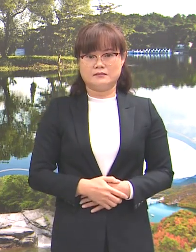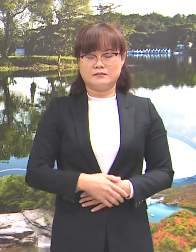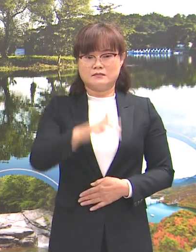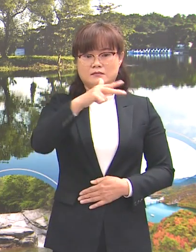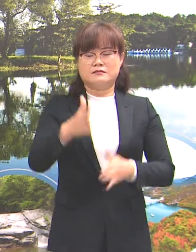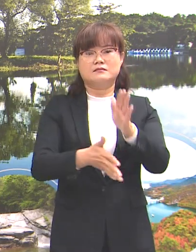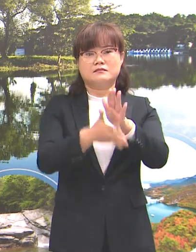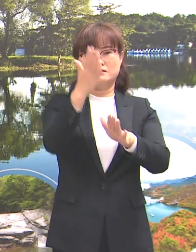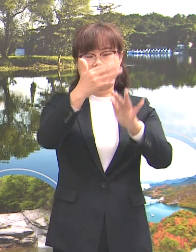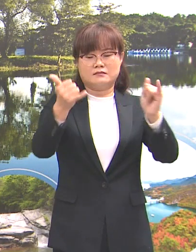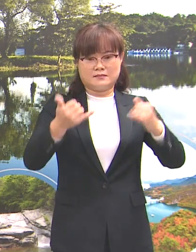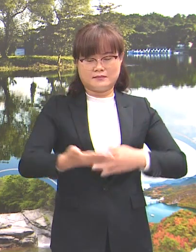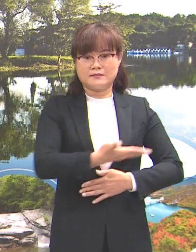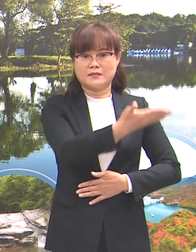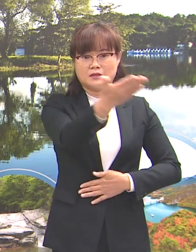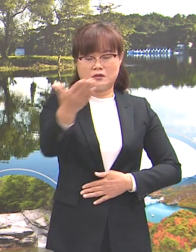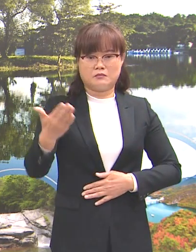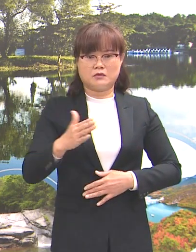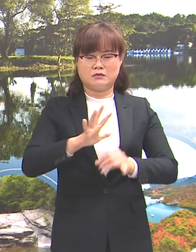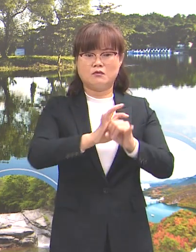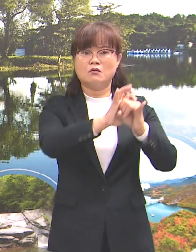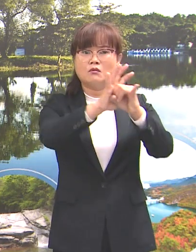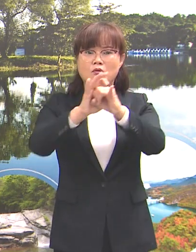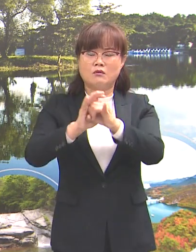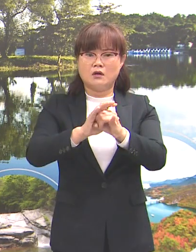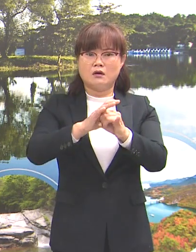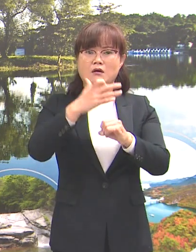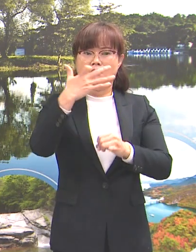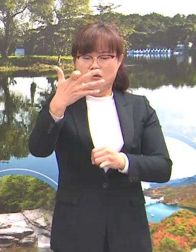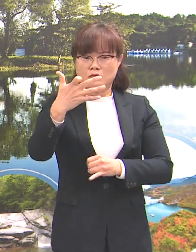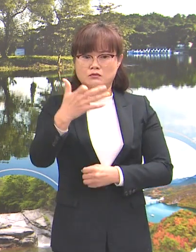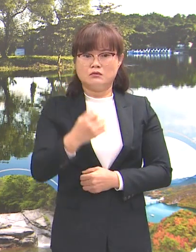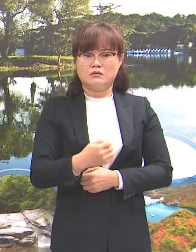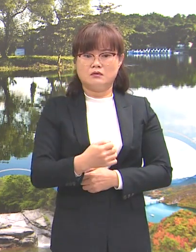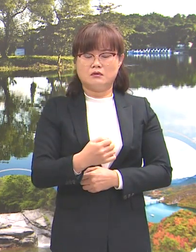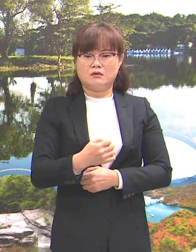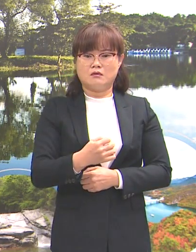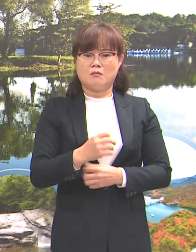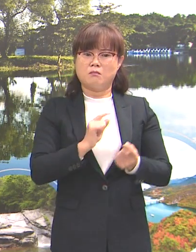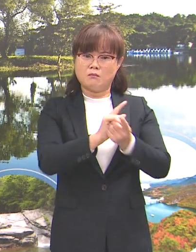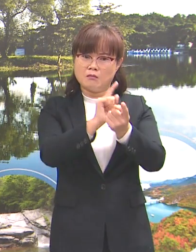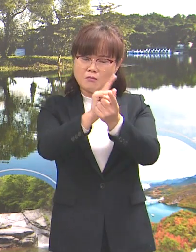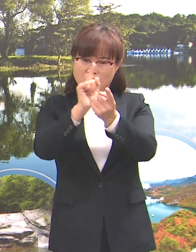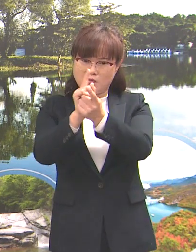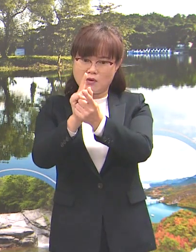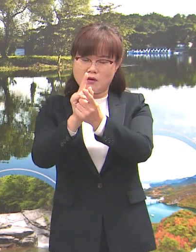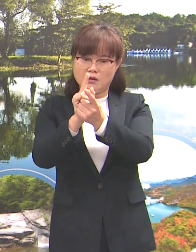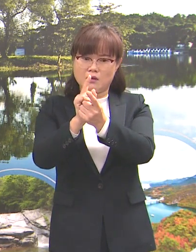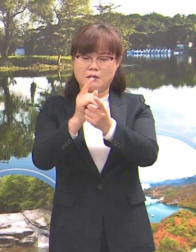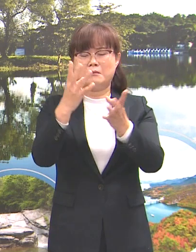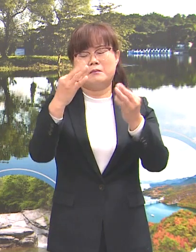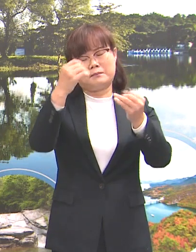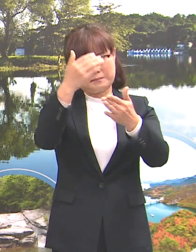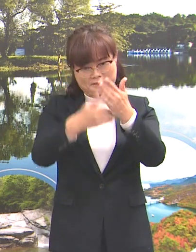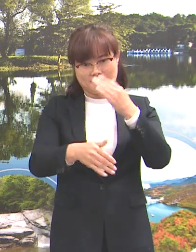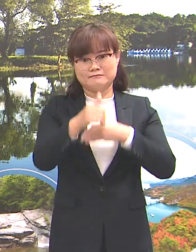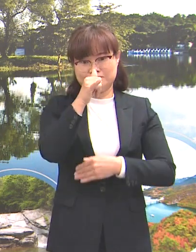재천시민 여러분, 코로나19 감염의 불씨가 여전히 많이 남아 있습니다.